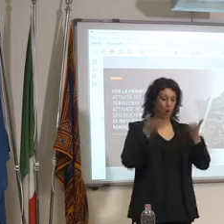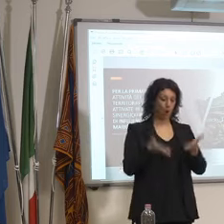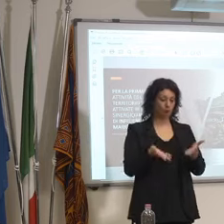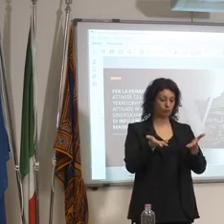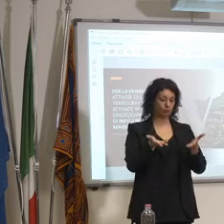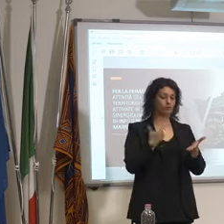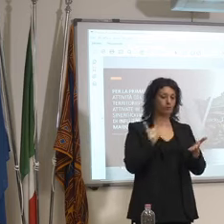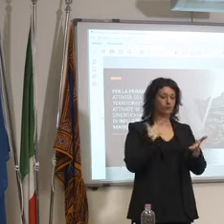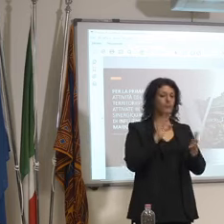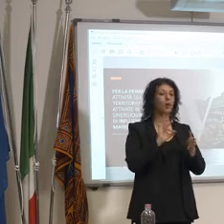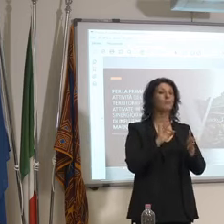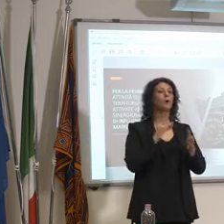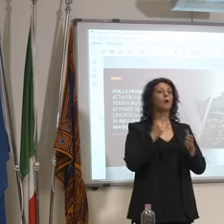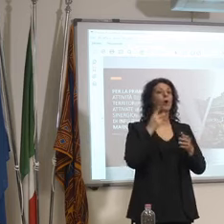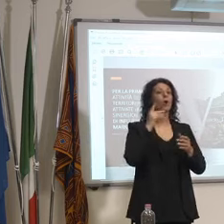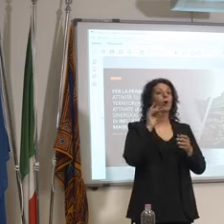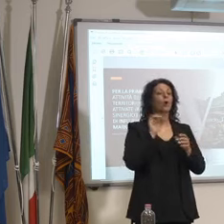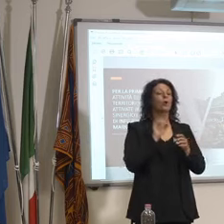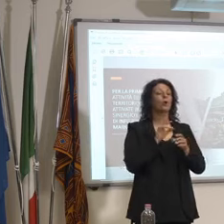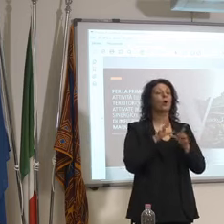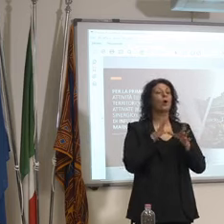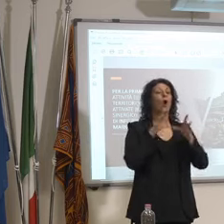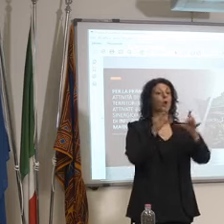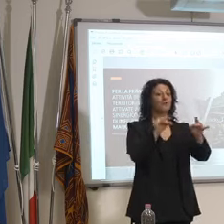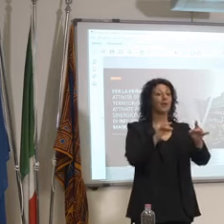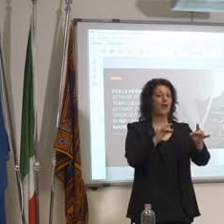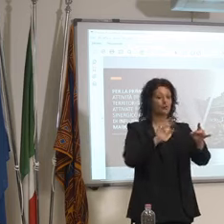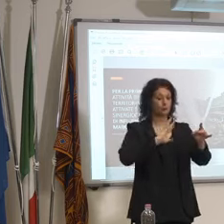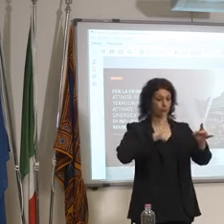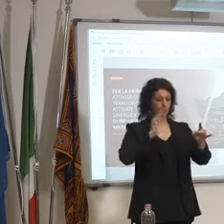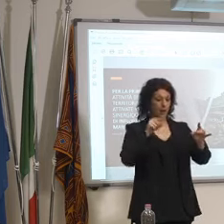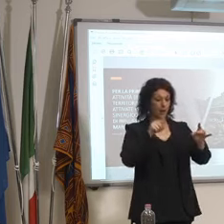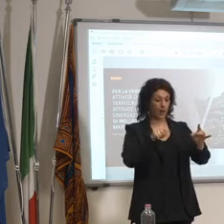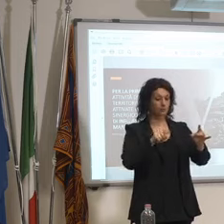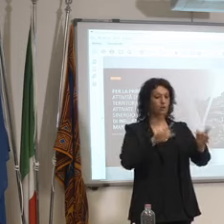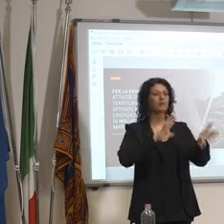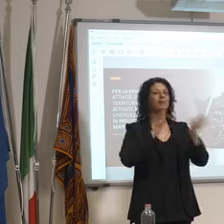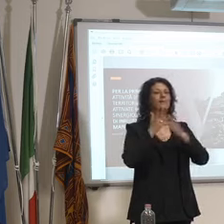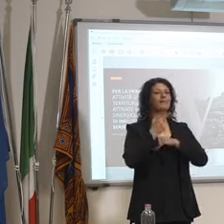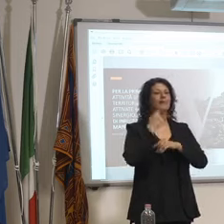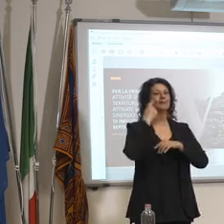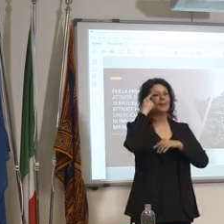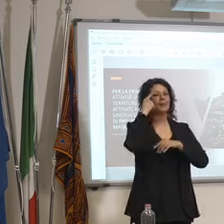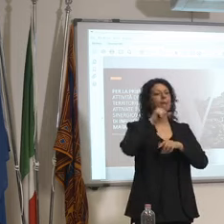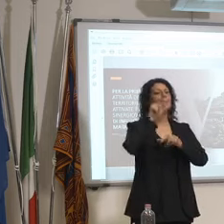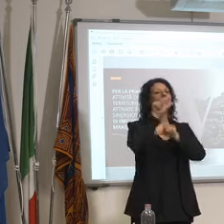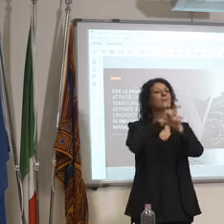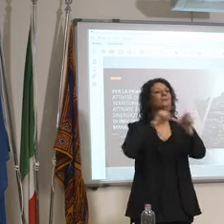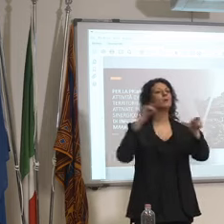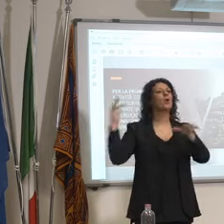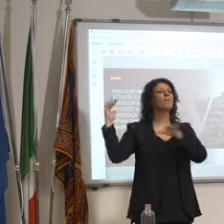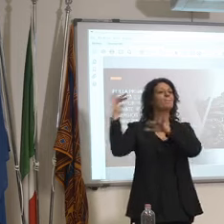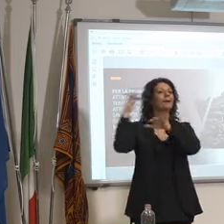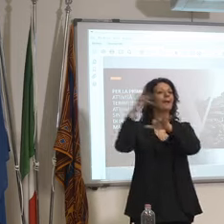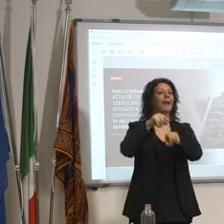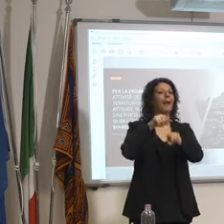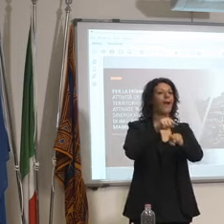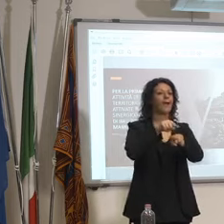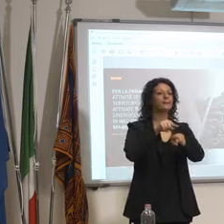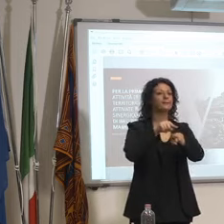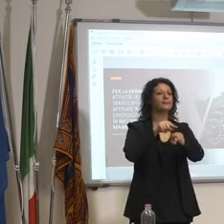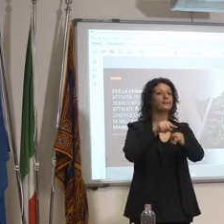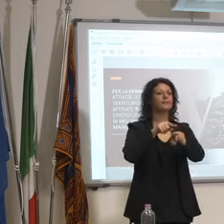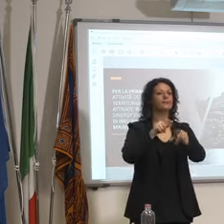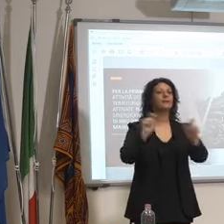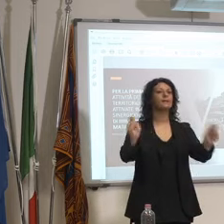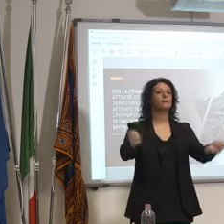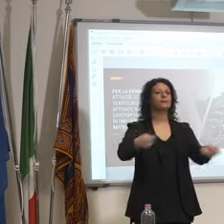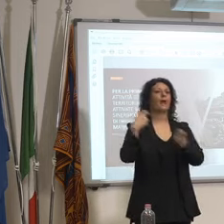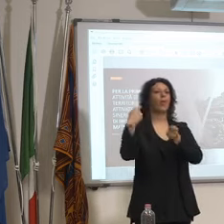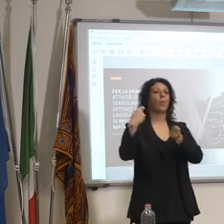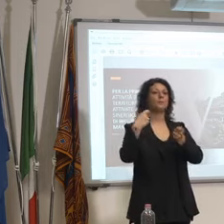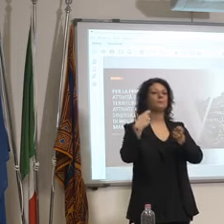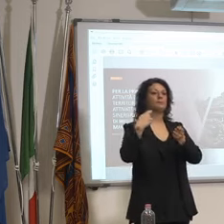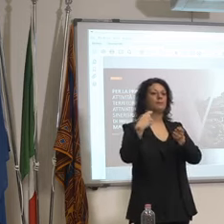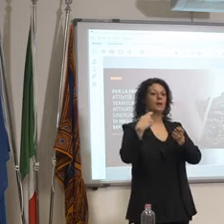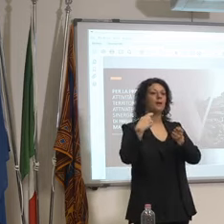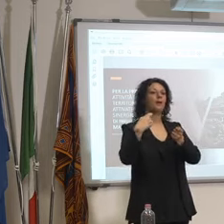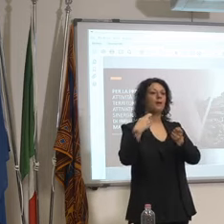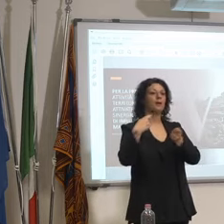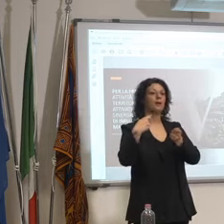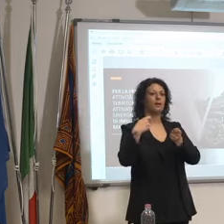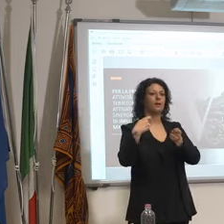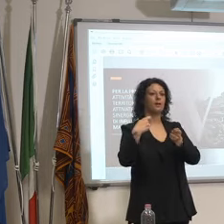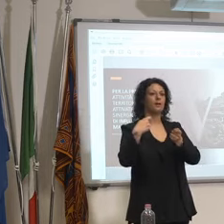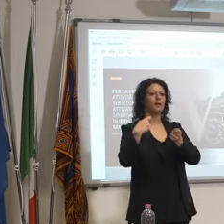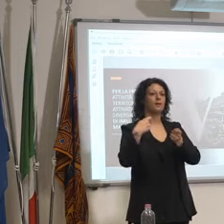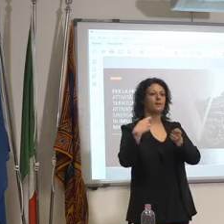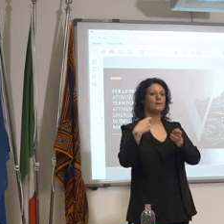sotto sequestro il personale sanitario e anche della cooperativa e il personale sanitario che è stato liberato con